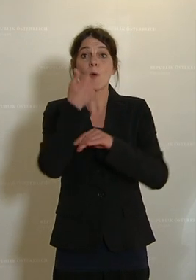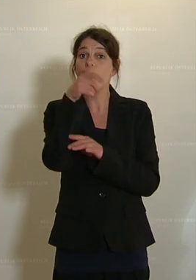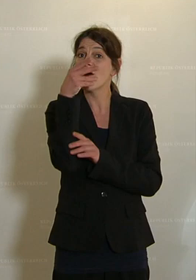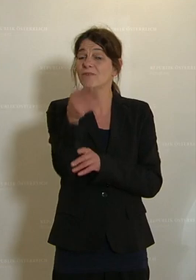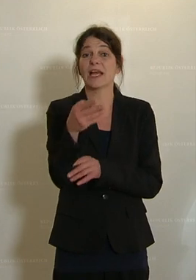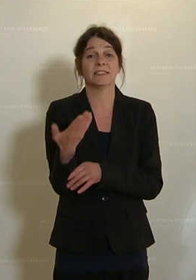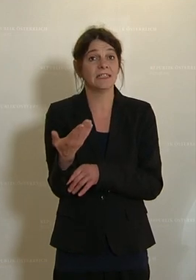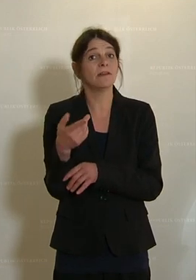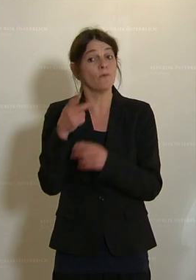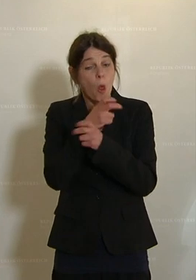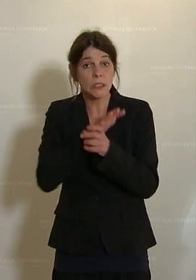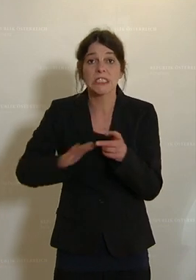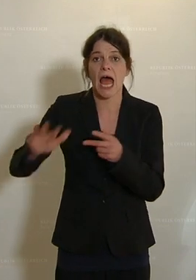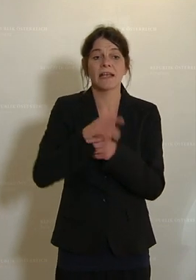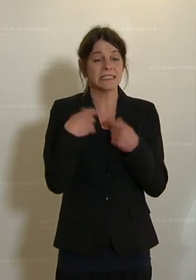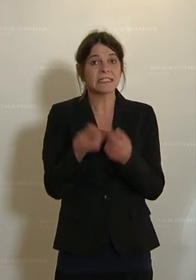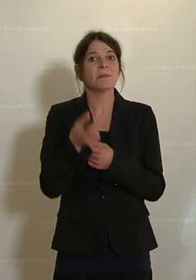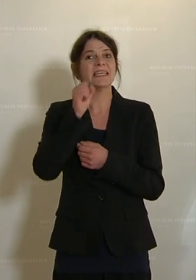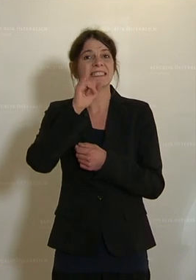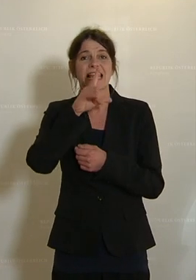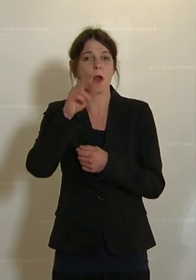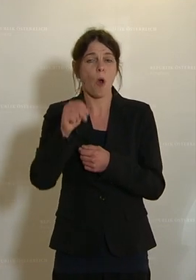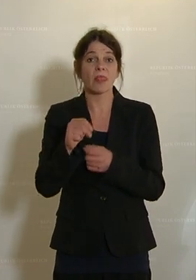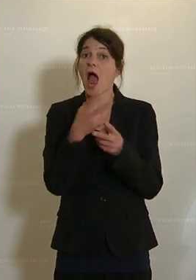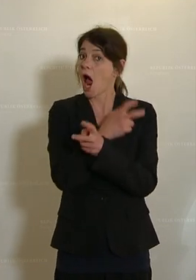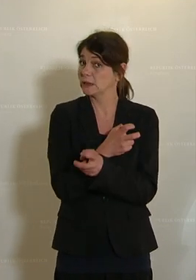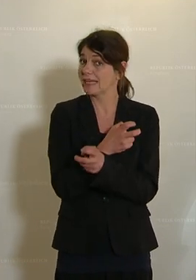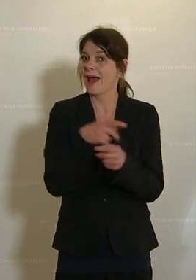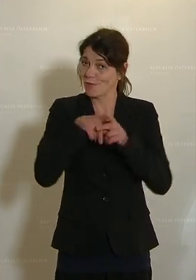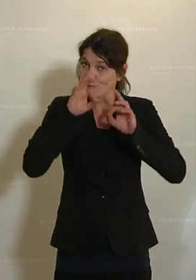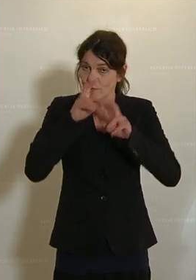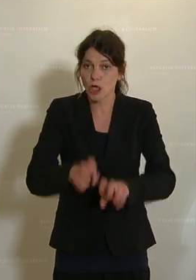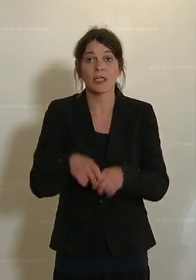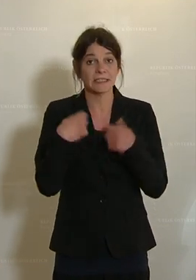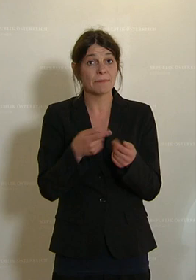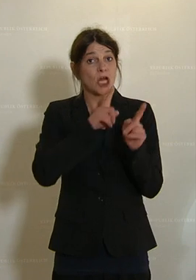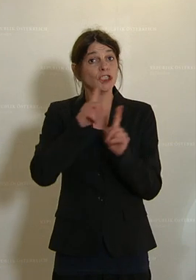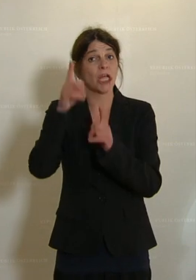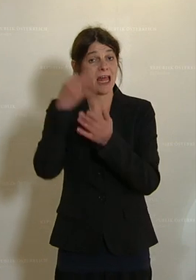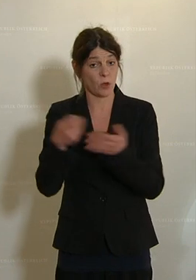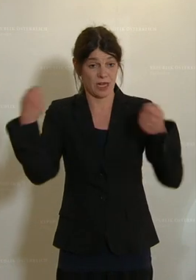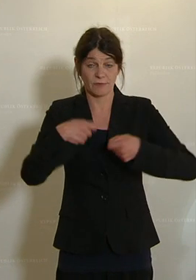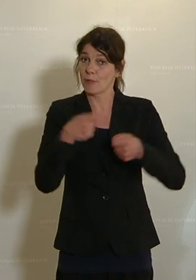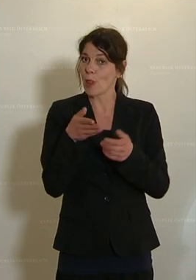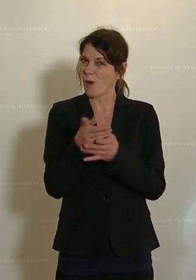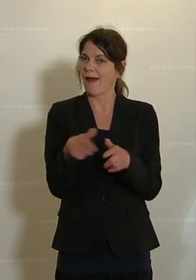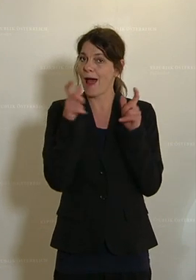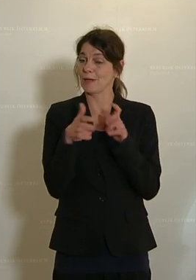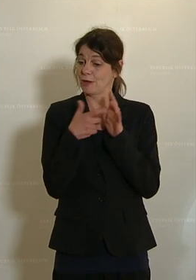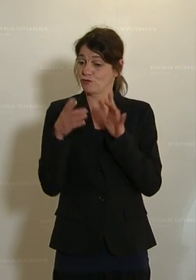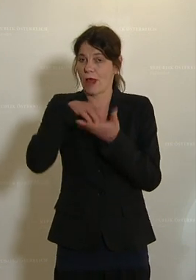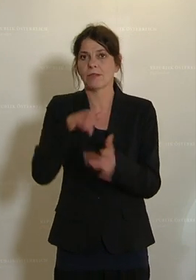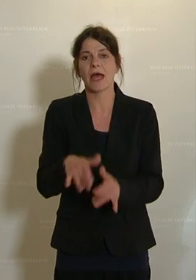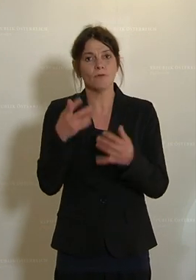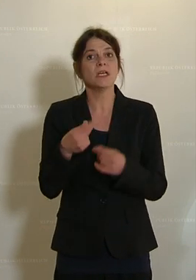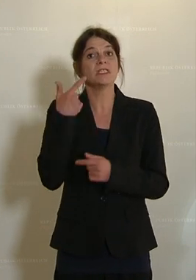Es gibt Silicon Austrias angewandte Forschung und es gibt eine Standortinvestition aufgrund der Rahmenbedingungen, die es in dieser Stadt gibt,